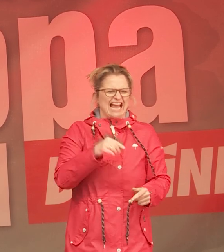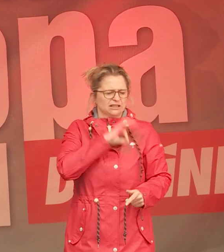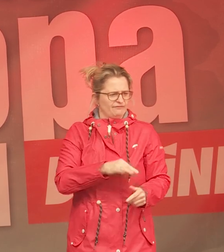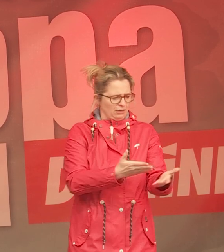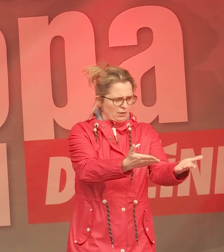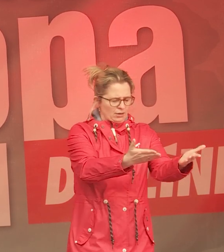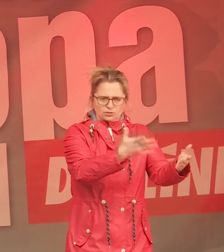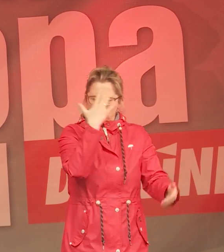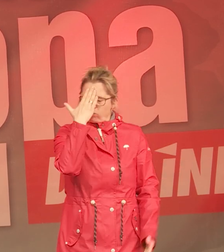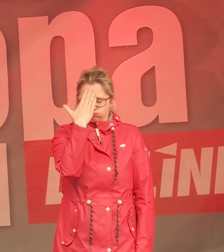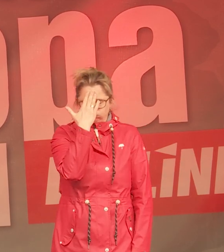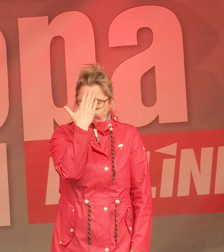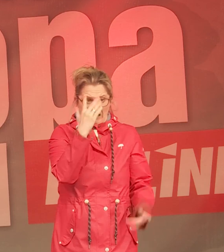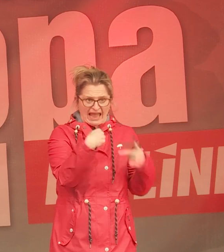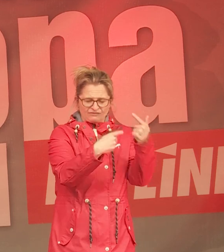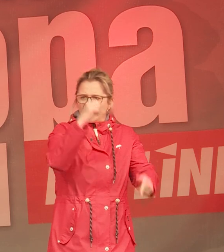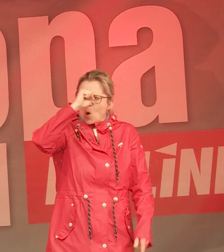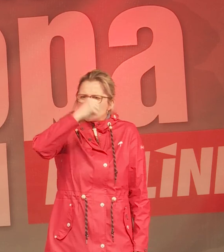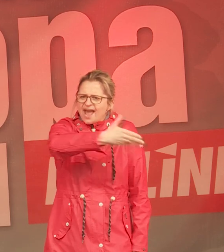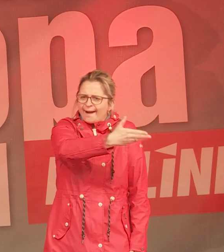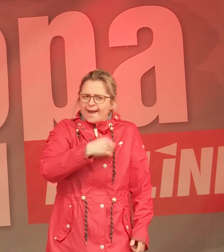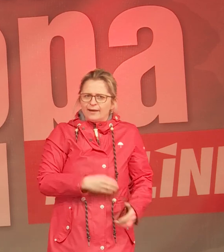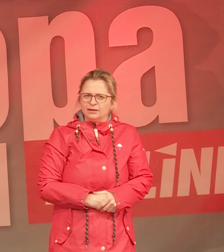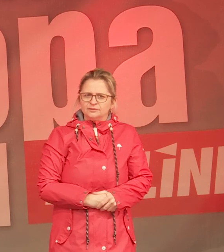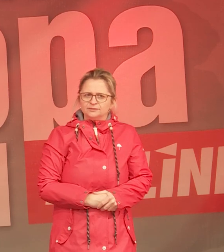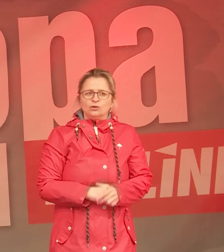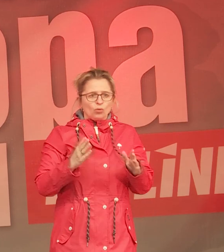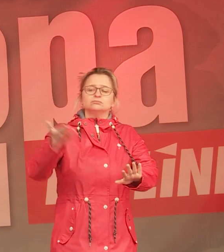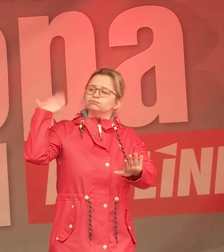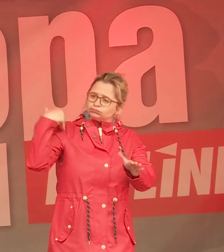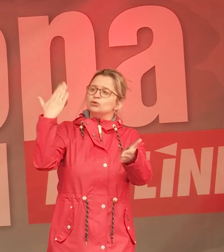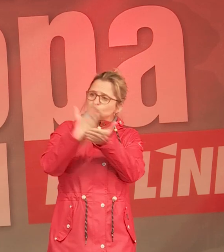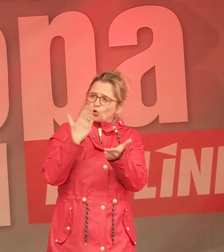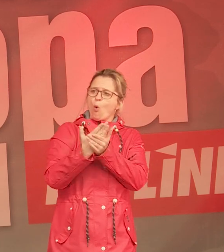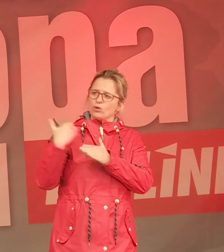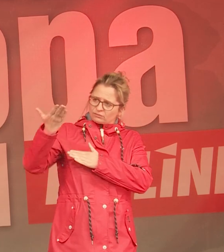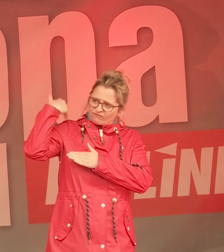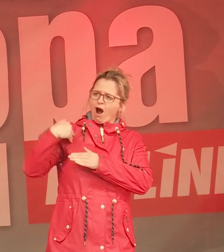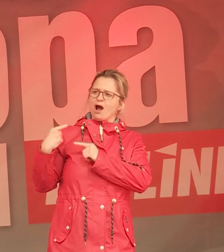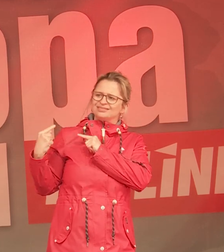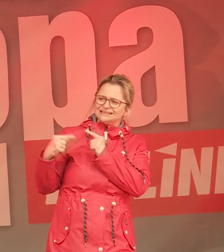Das ist doch eine völlig irre Entwicklung. Und wir haben teilweise Diskussionen in